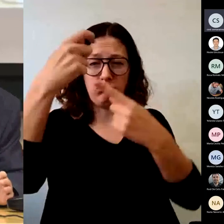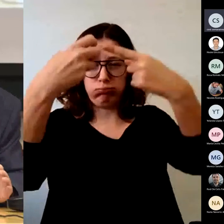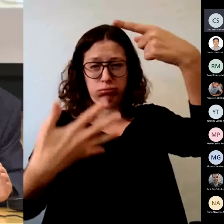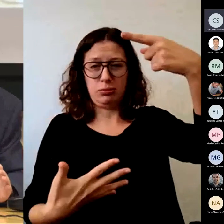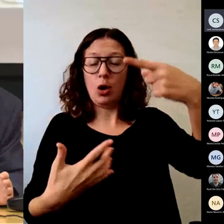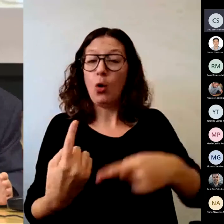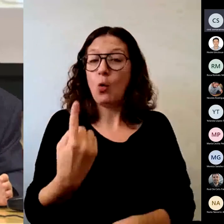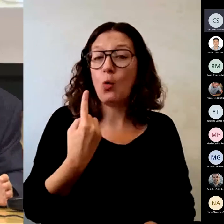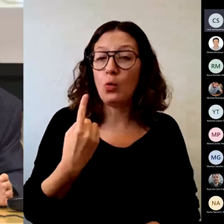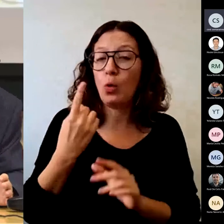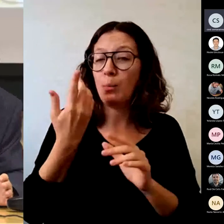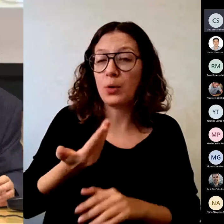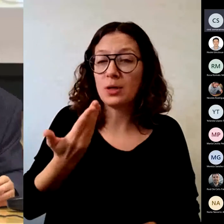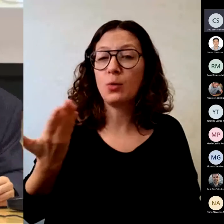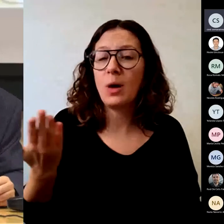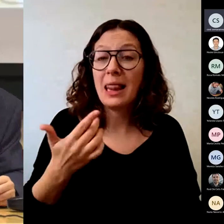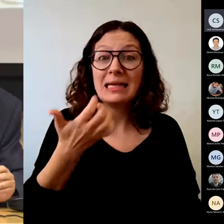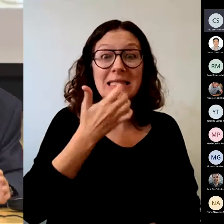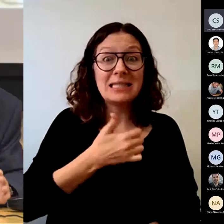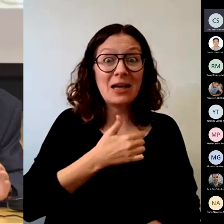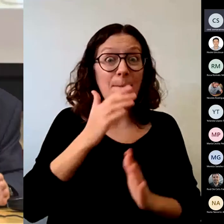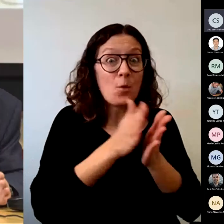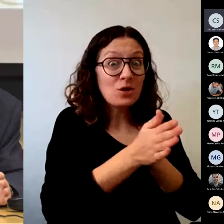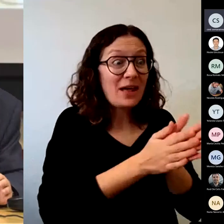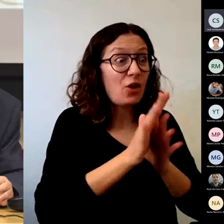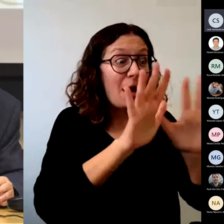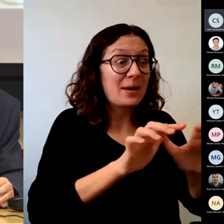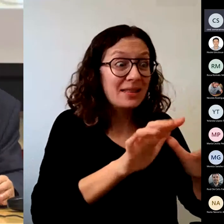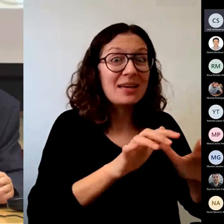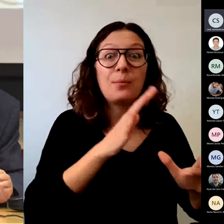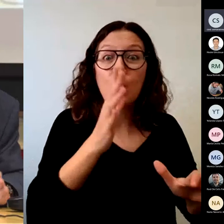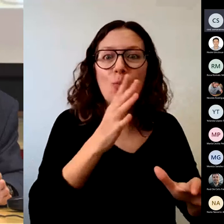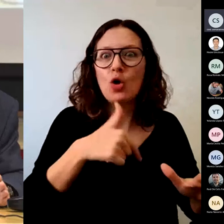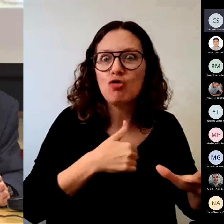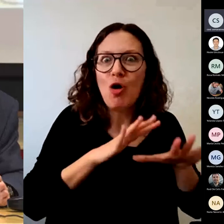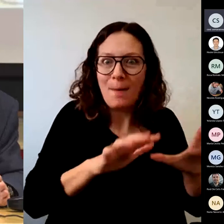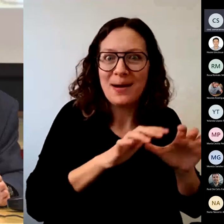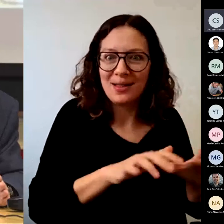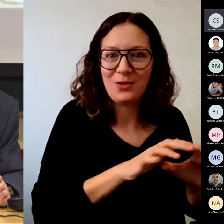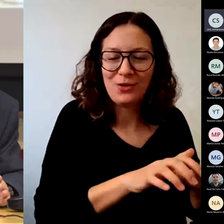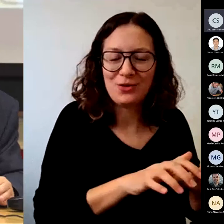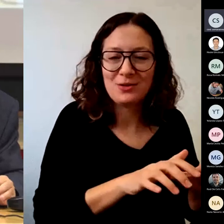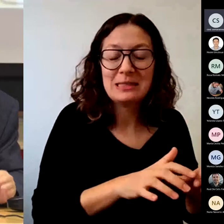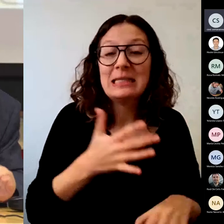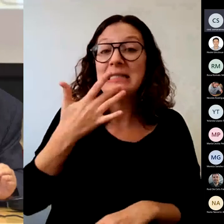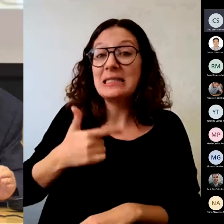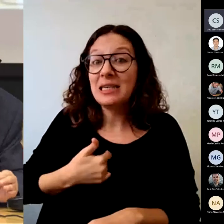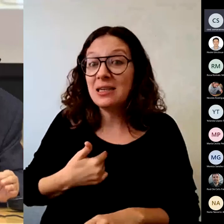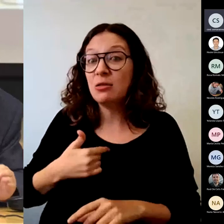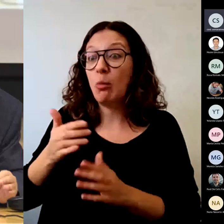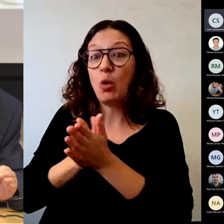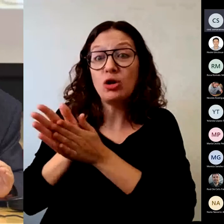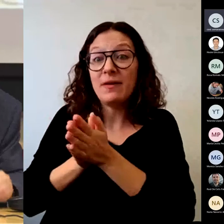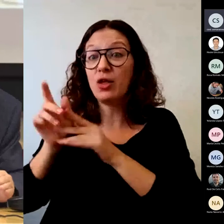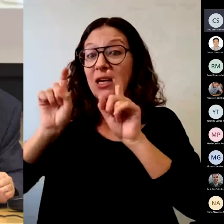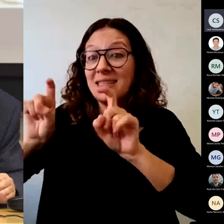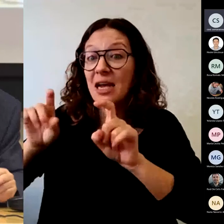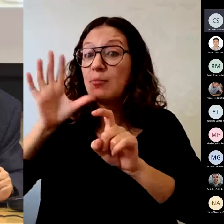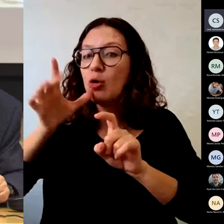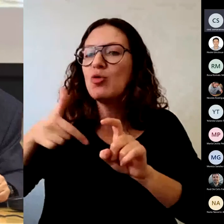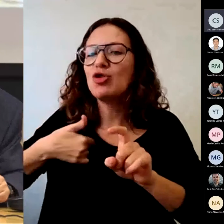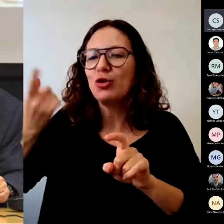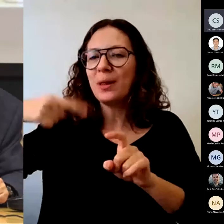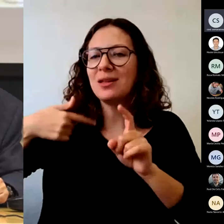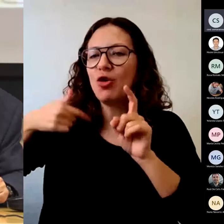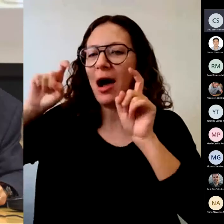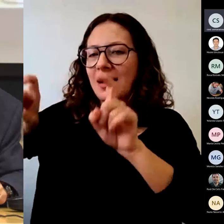es aprender lo que más motiva a enseñar es enseñar para que un estudiante sepa que aprende tiene